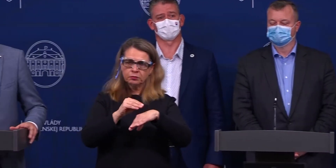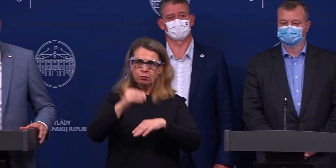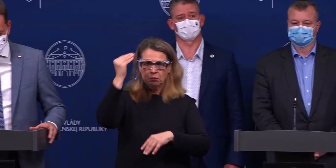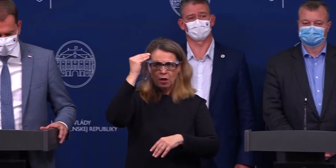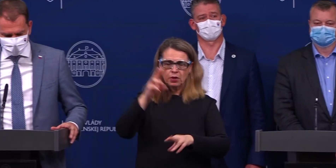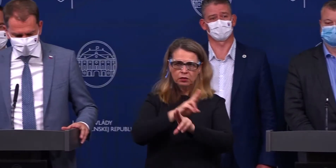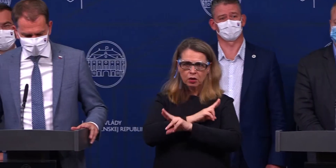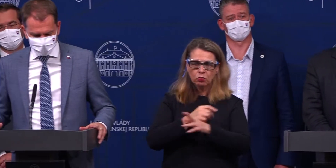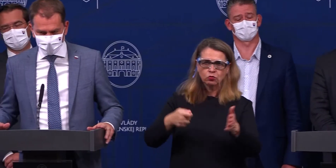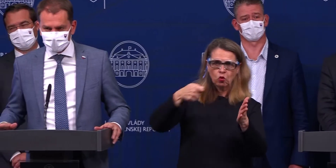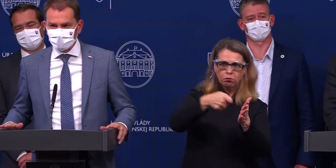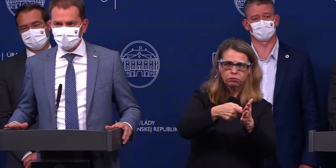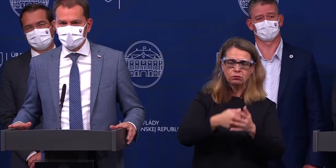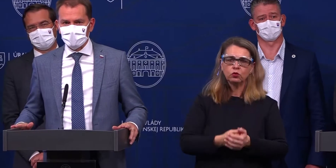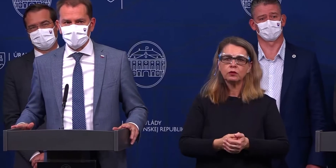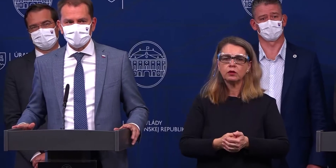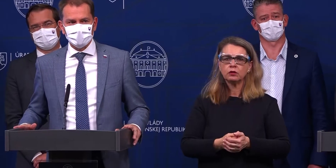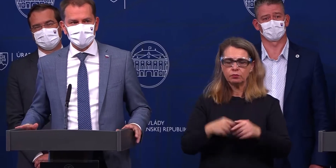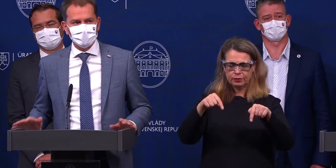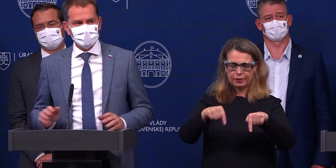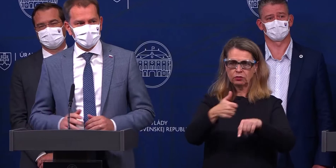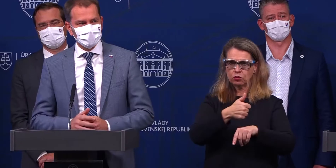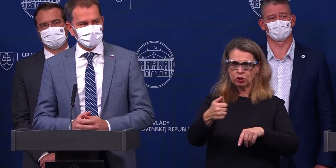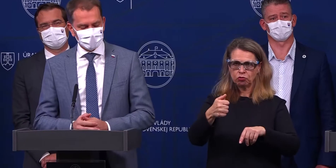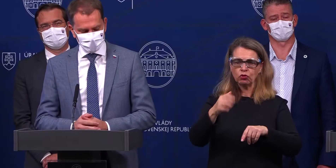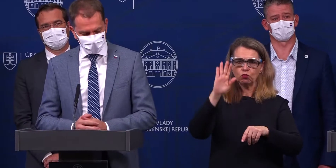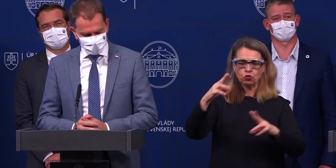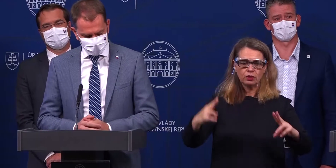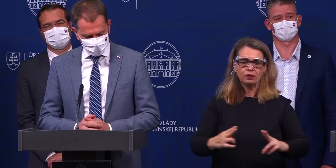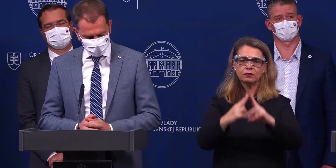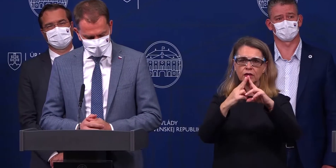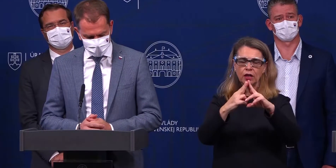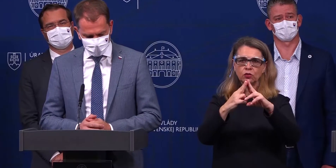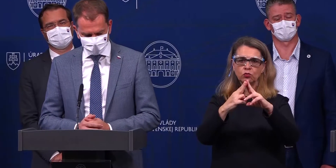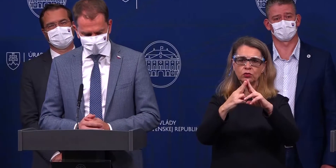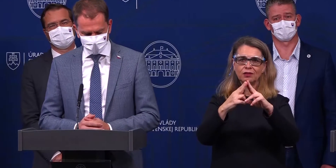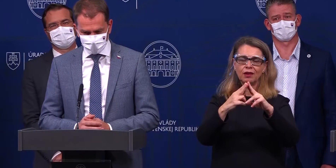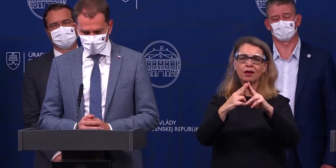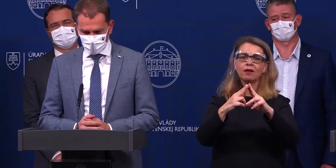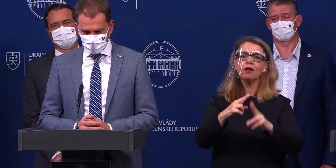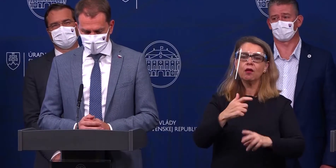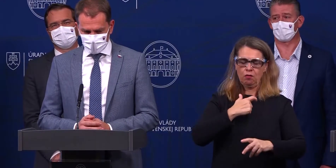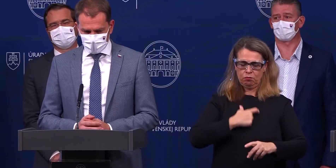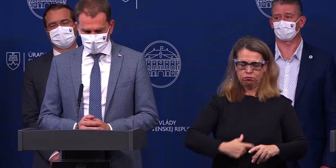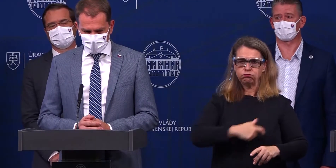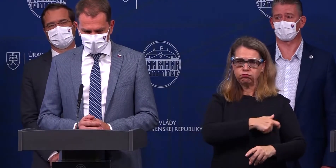doplniť. Čaká ma tento týždeň aj stretnutie s predstaviteľmi aj konferencie biskupov Slovenska na túto tému.